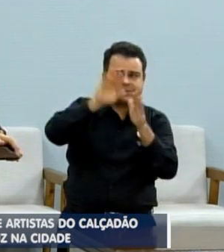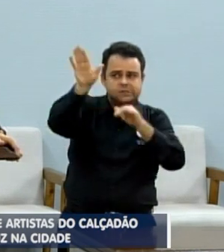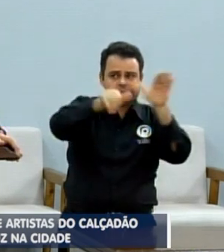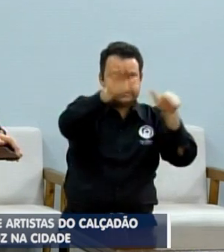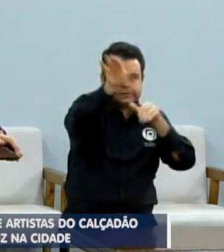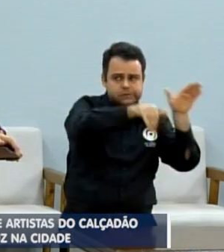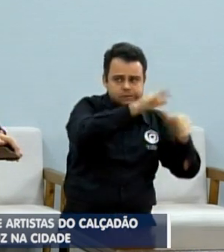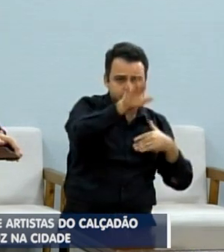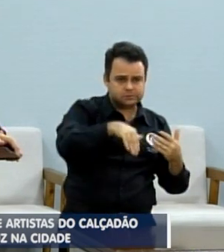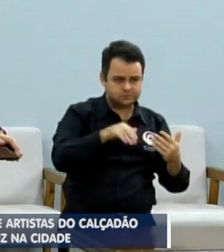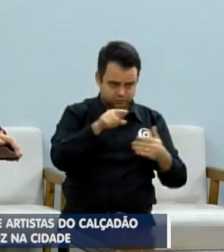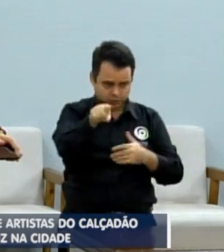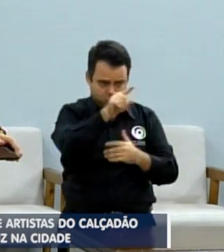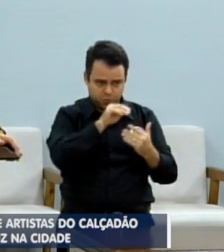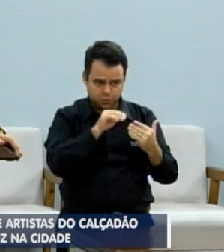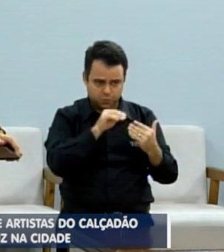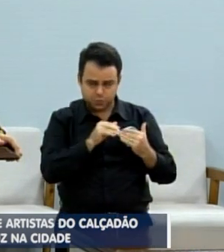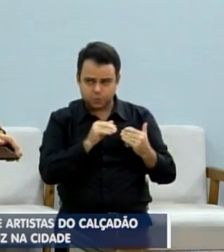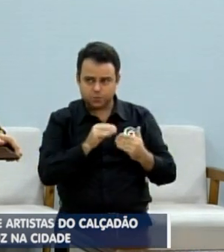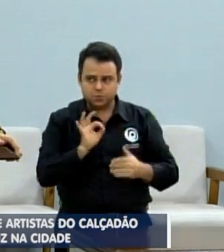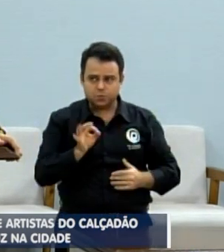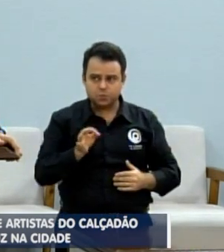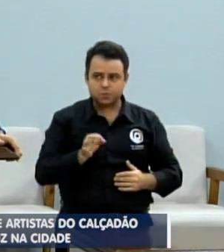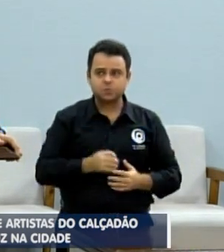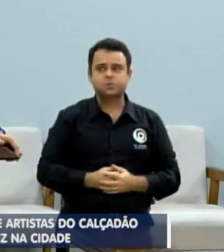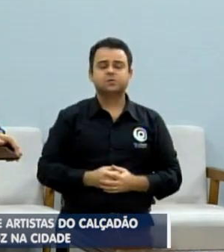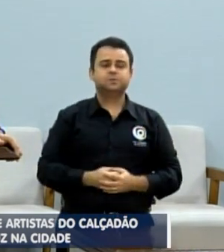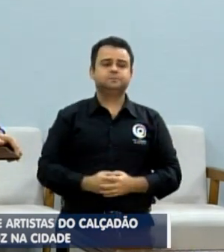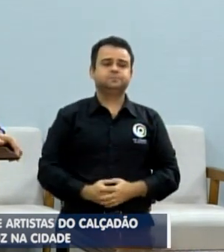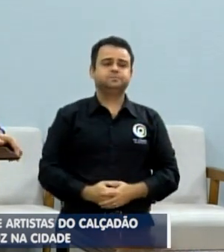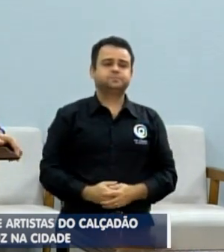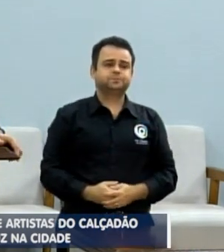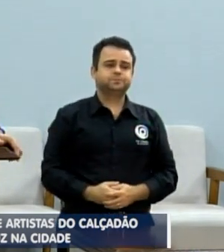concordam, meus amigos e amigas? Pronto.